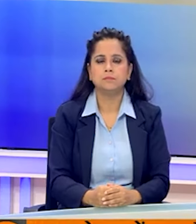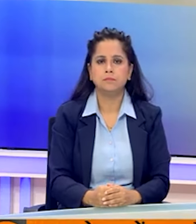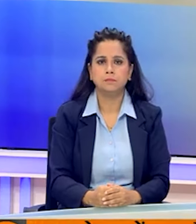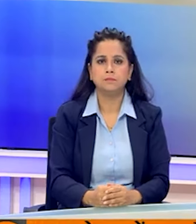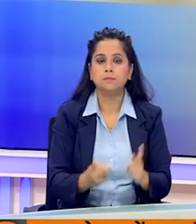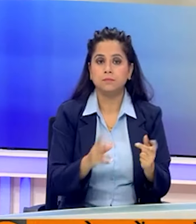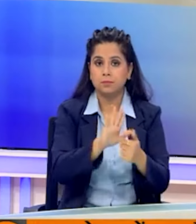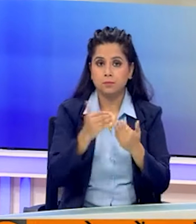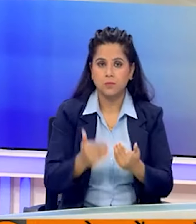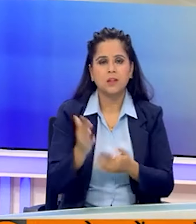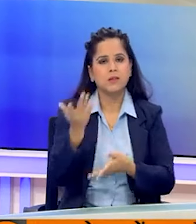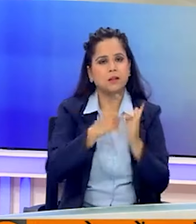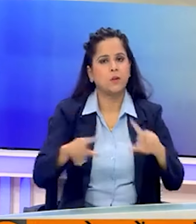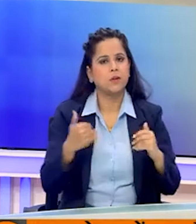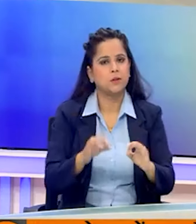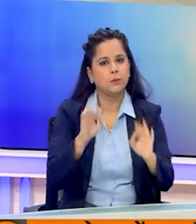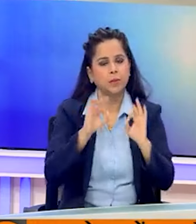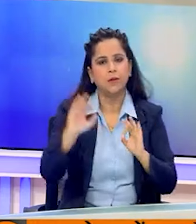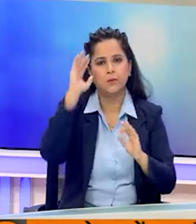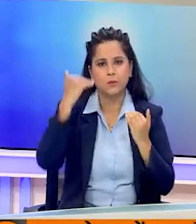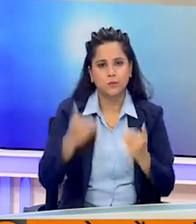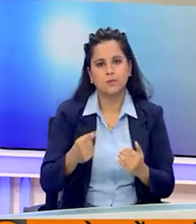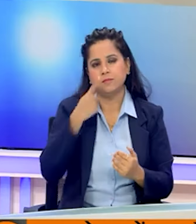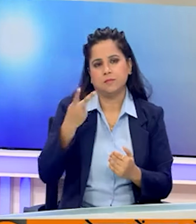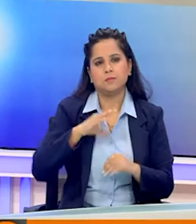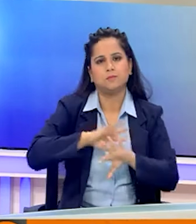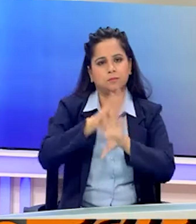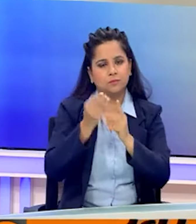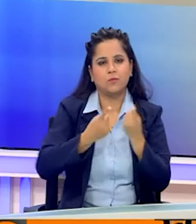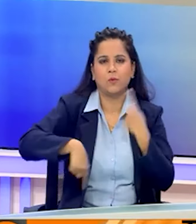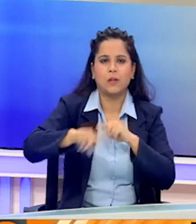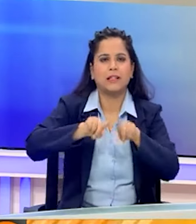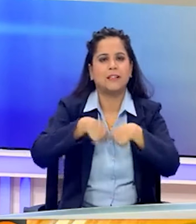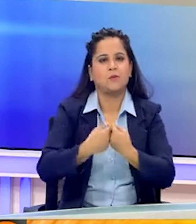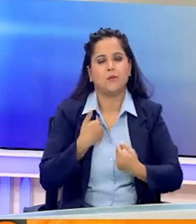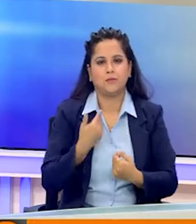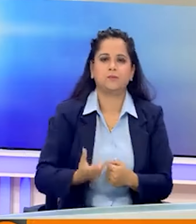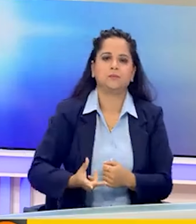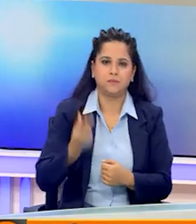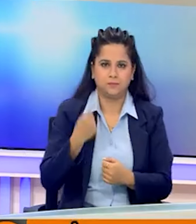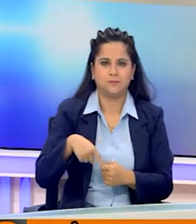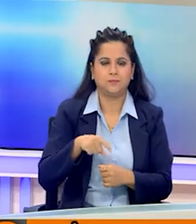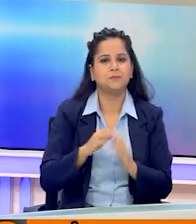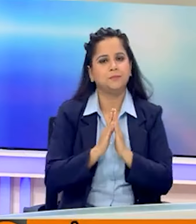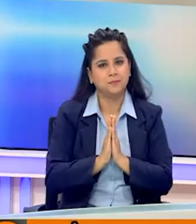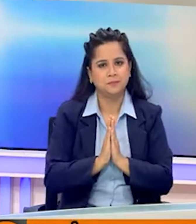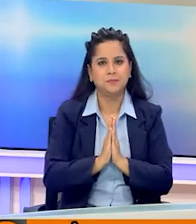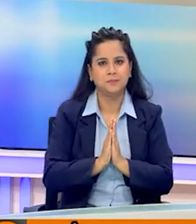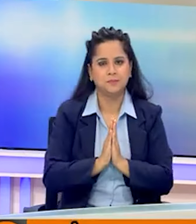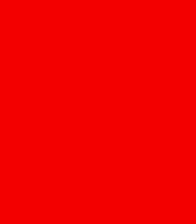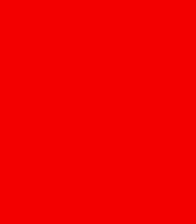और इसी के साथ फिलाल सांकेतिक भाषा केस खास बुलेटर में मुझे सहयोगी मनीश्या और हमारी पूरी टीम को दीजे अनुमती नमस्कार